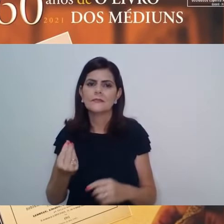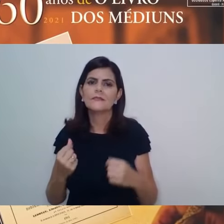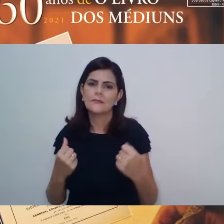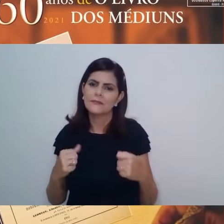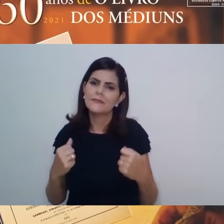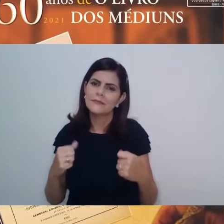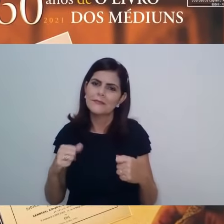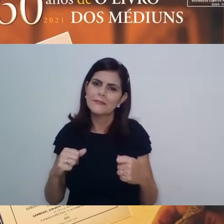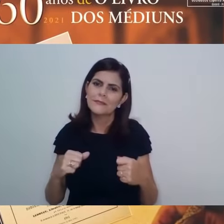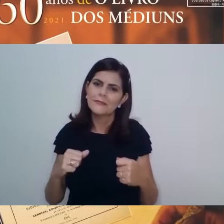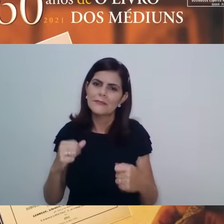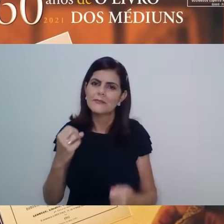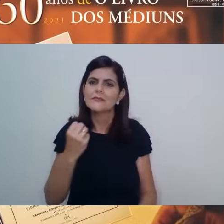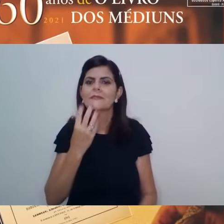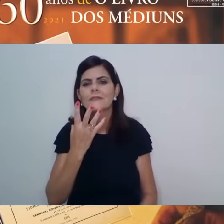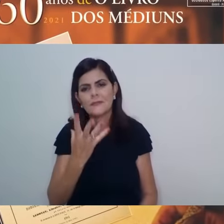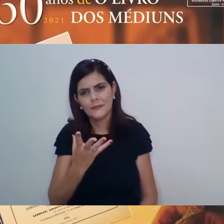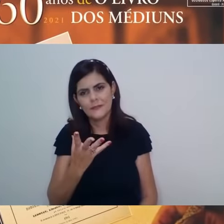o bem, obviamente.